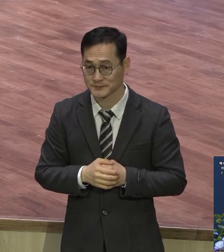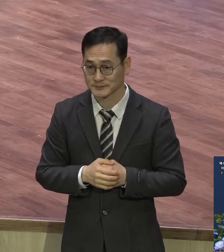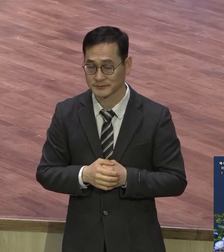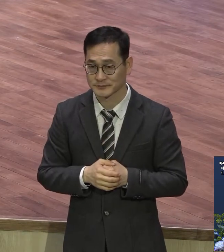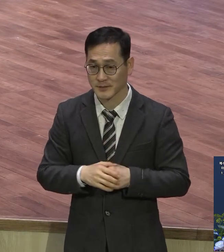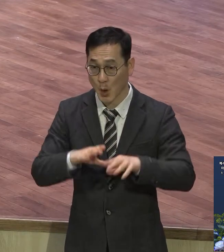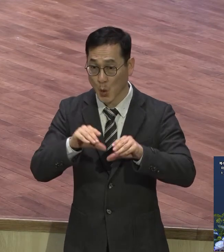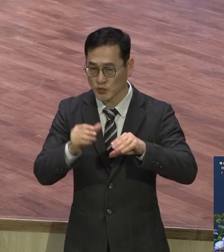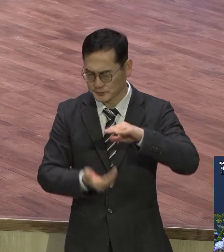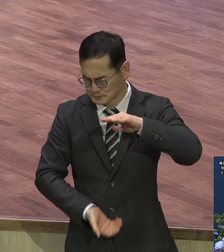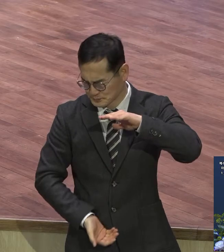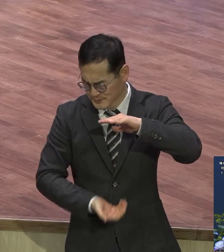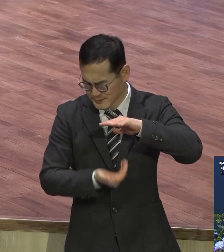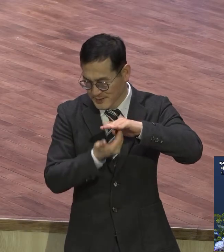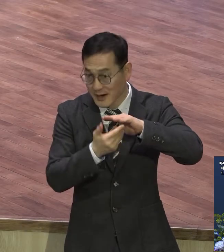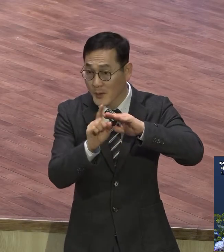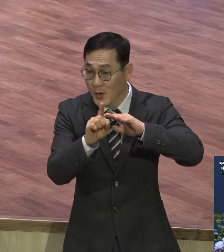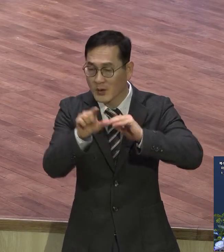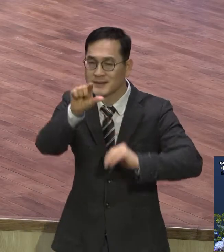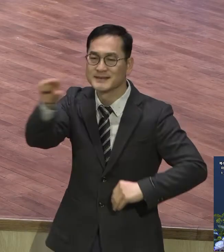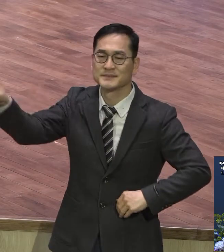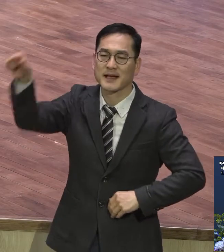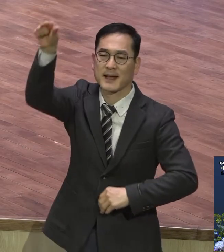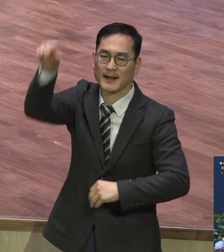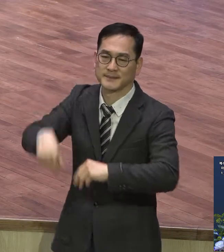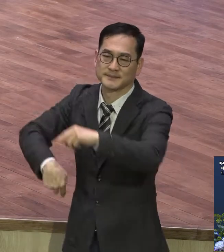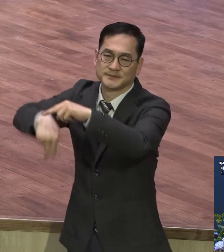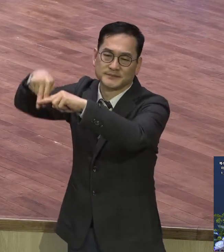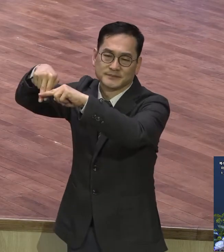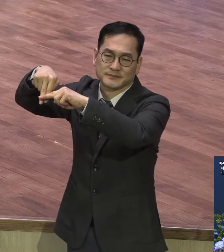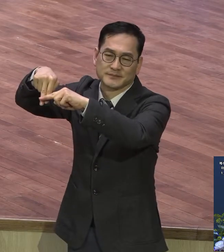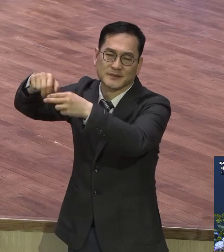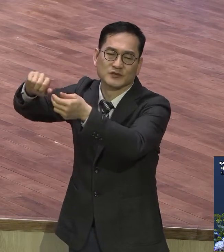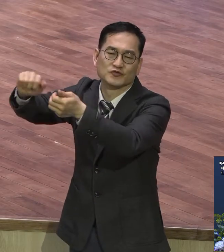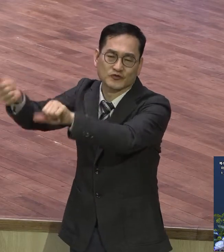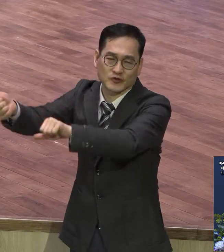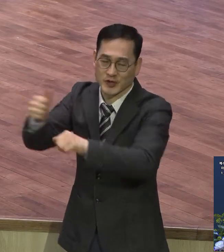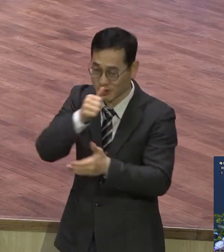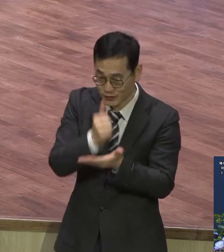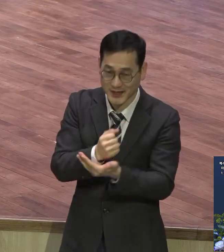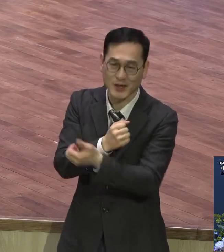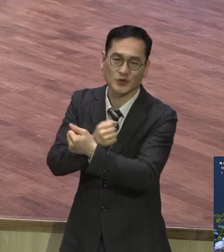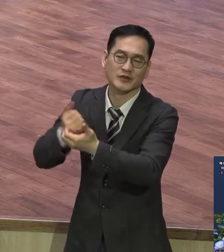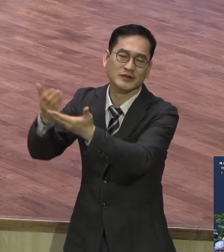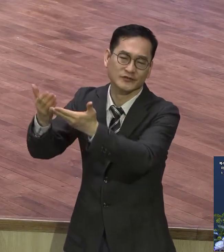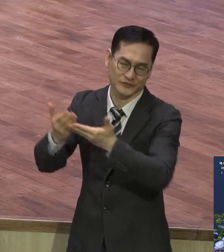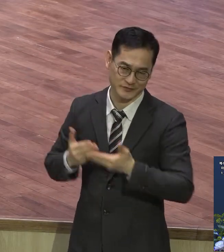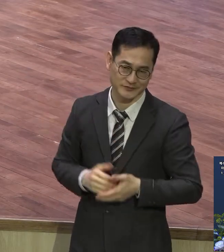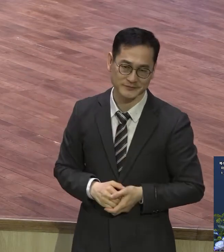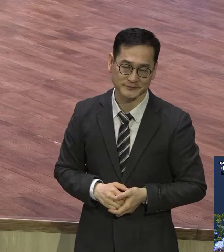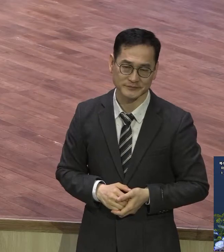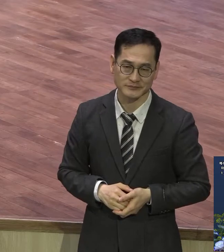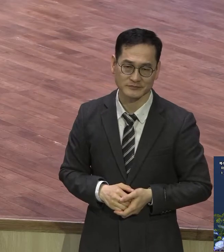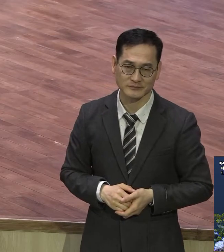십자가 대속이에요 예수님은 능력 있는 하나님이세요 전능자세요